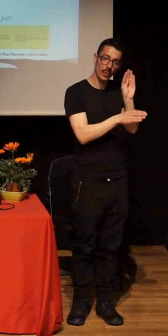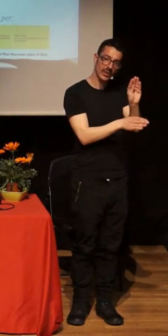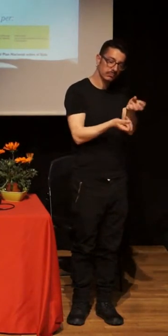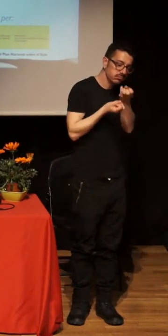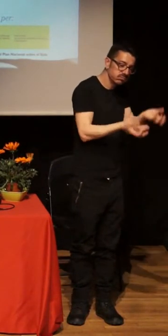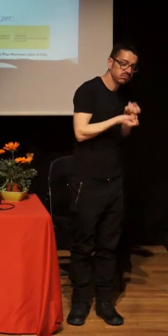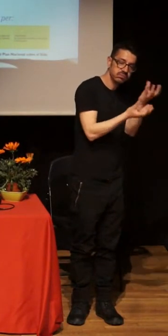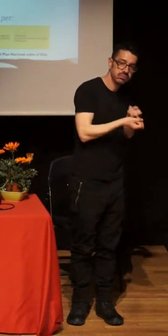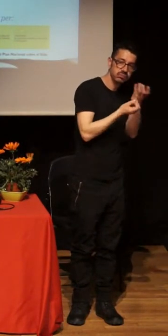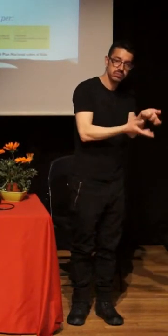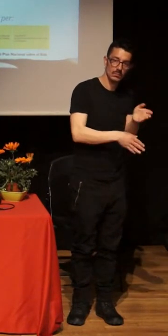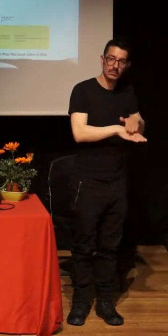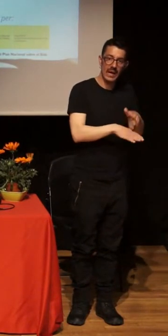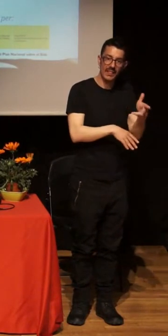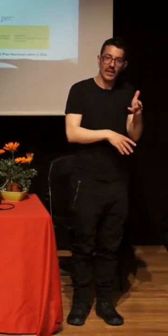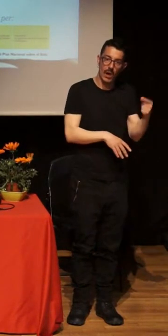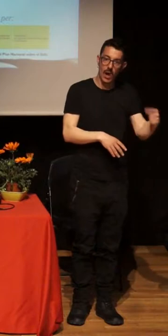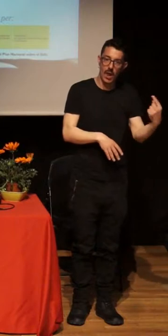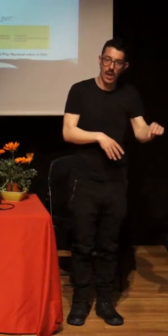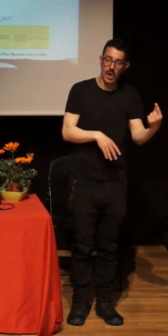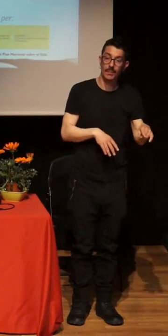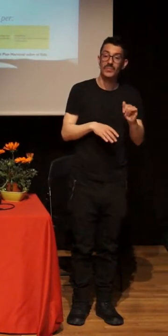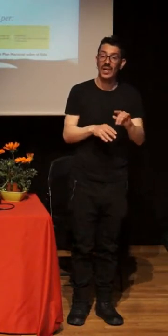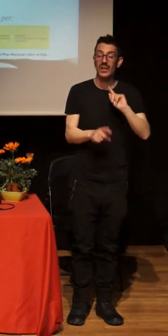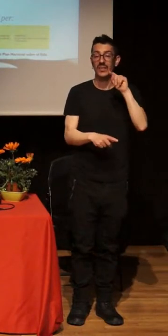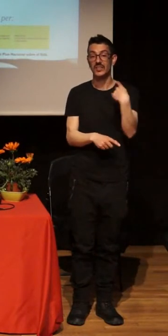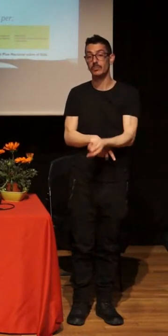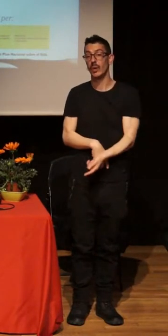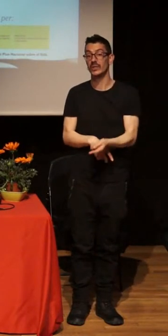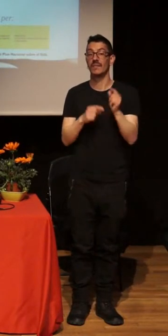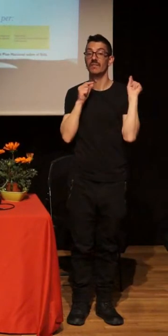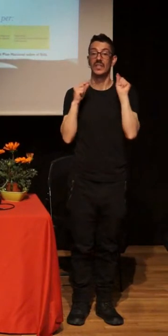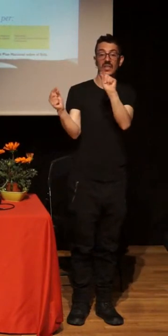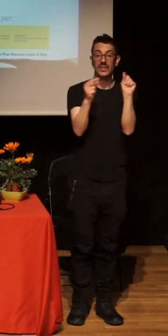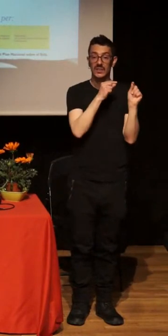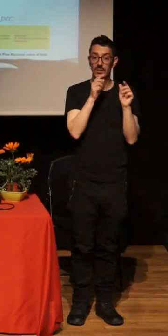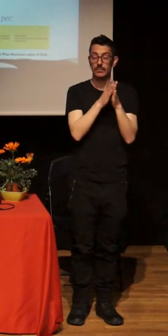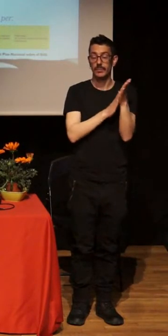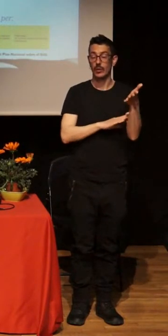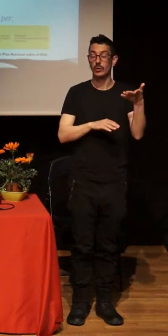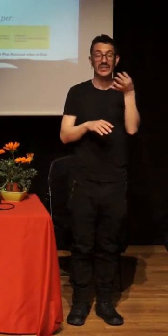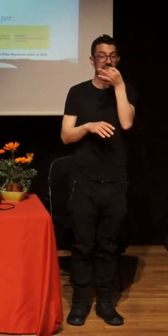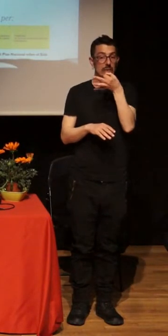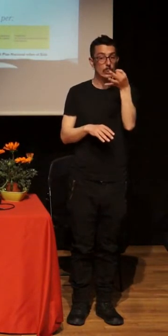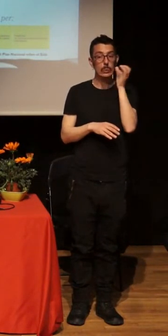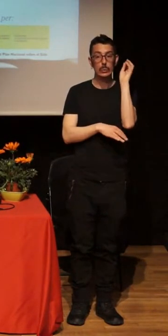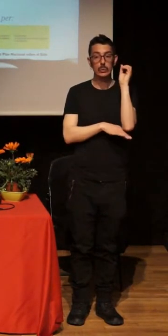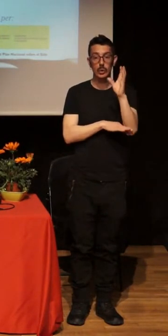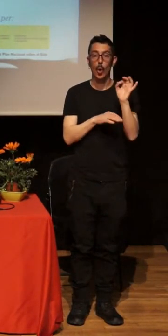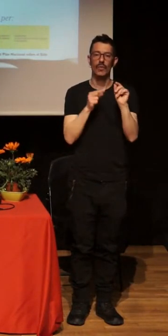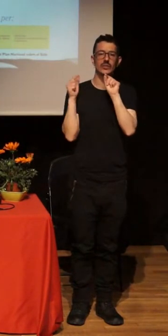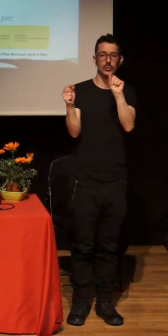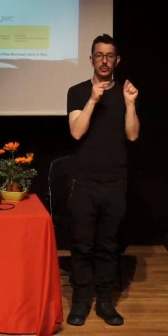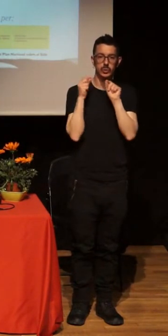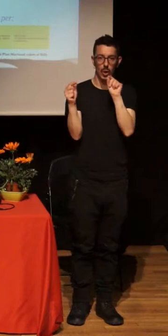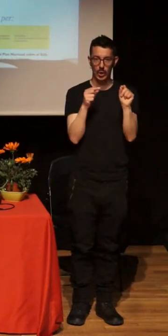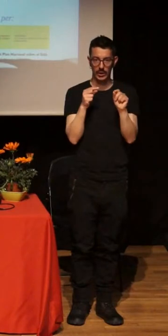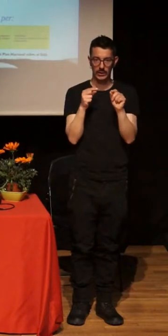Y la realidad que nos encontramos es que el discurso o las discusiones y también los recursos en la prevención, la promoción, la educación sexual,